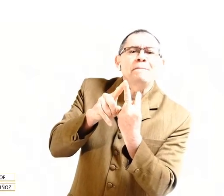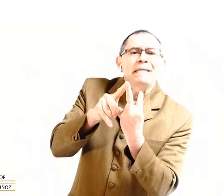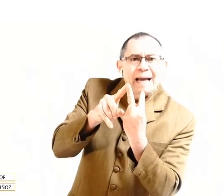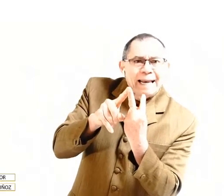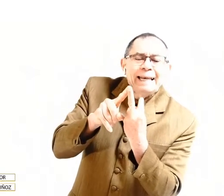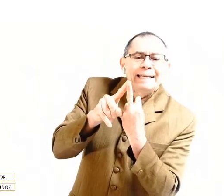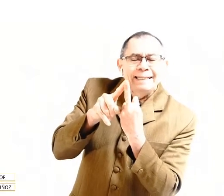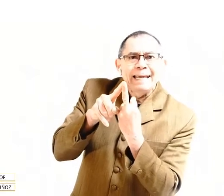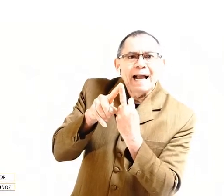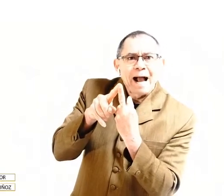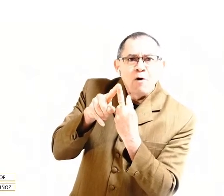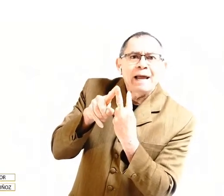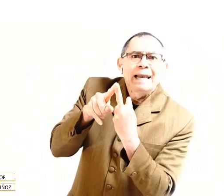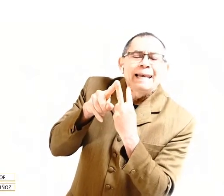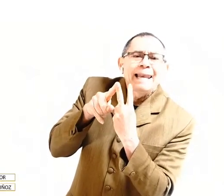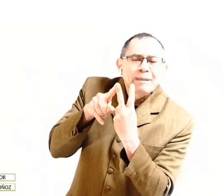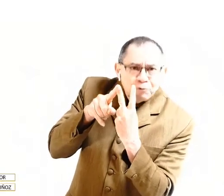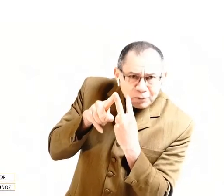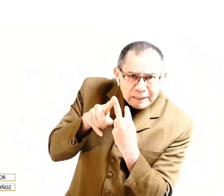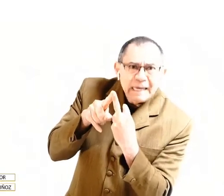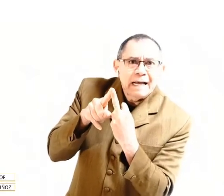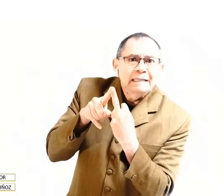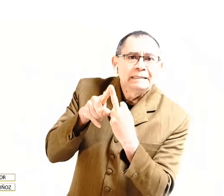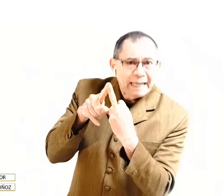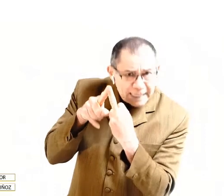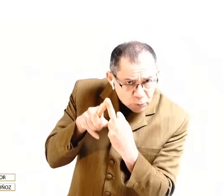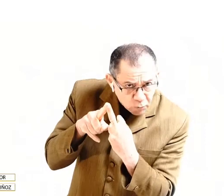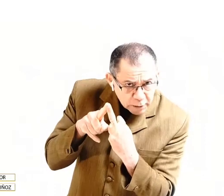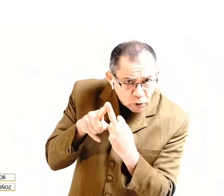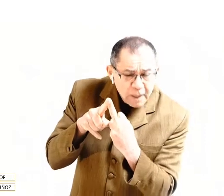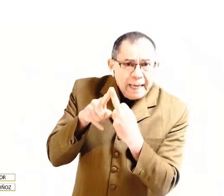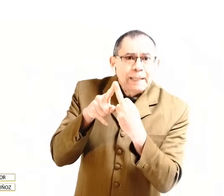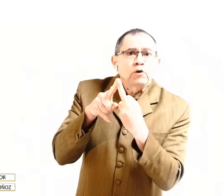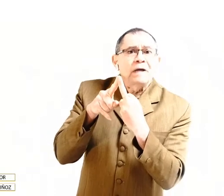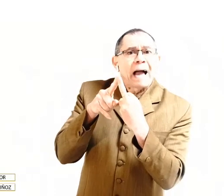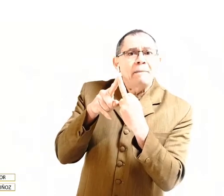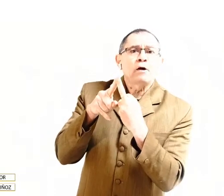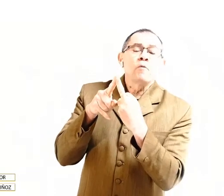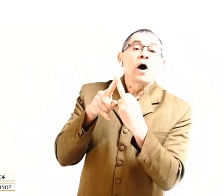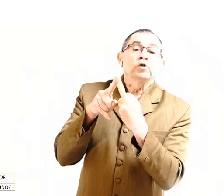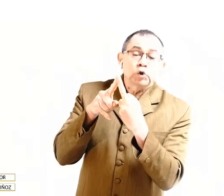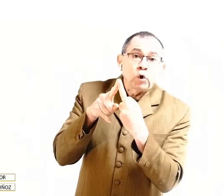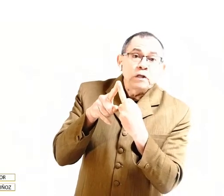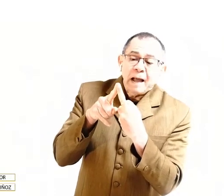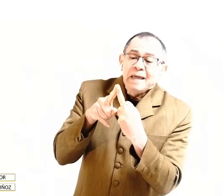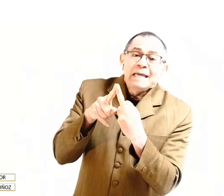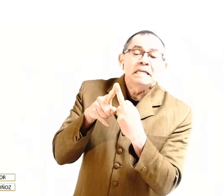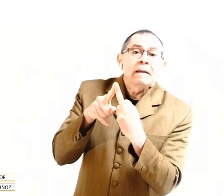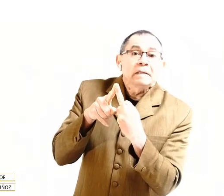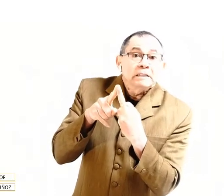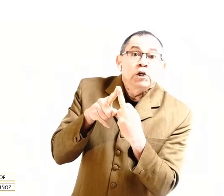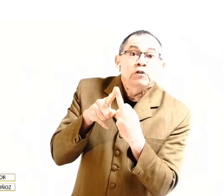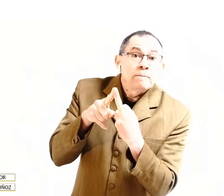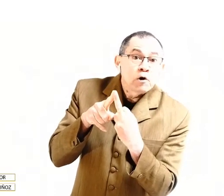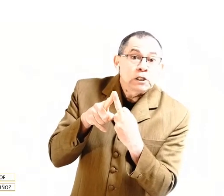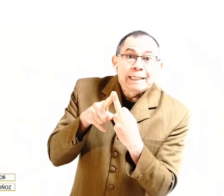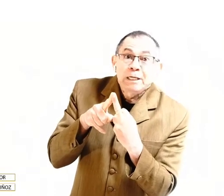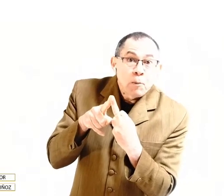mira, llega ahora la doctrina de Jesucristo en donde habla como autoridad y los demonios lo